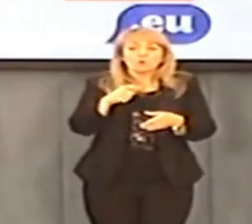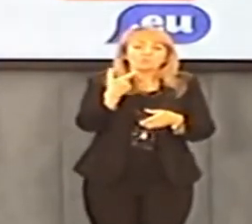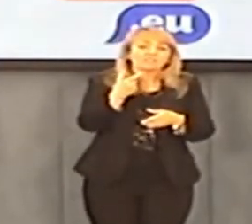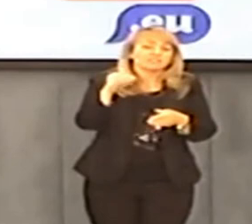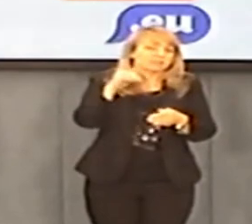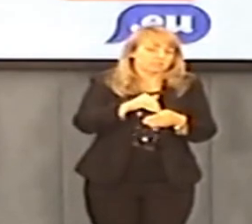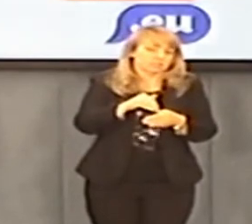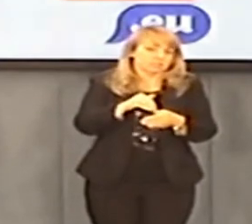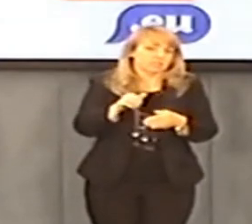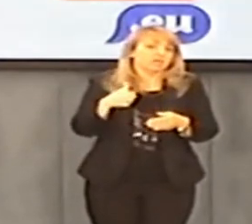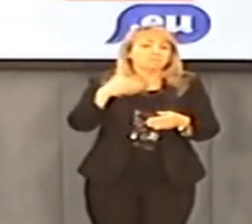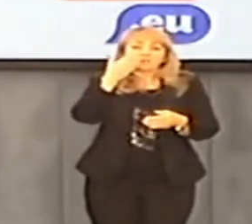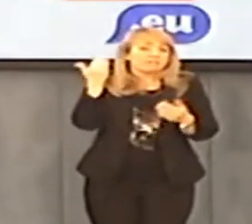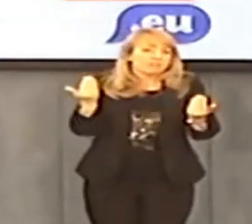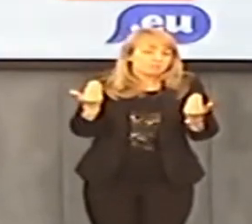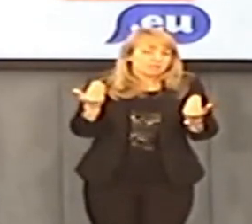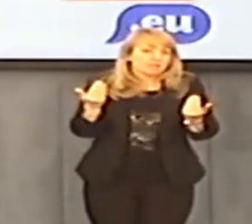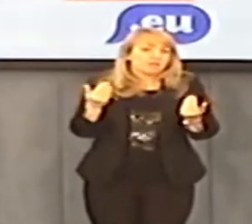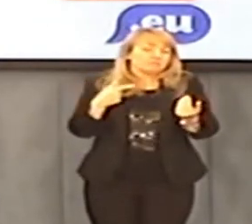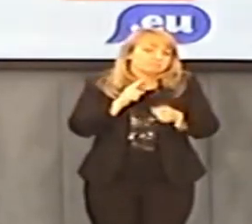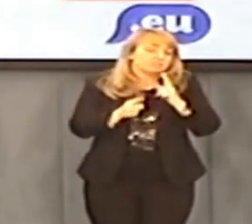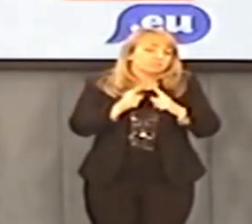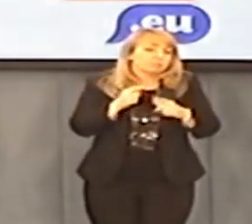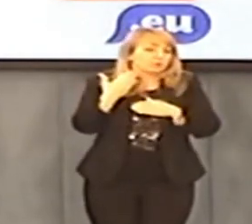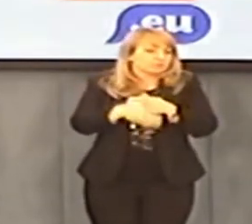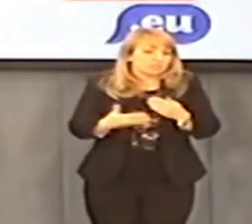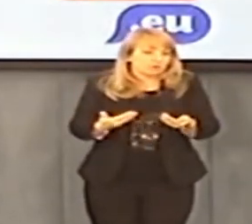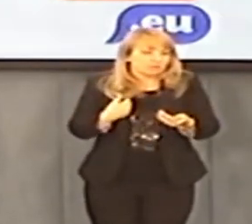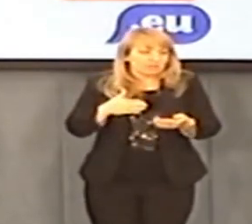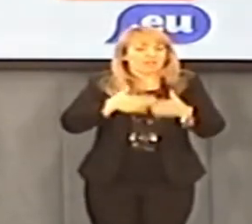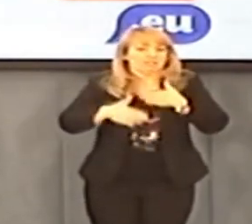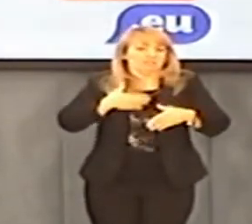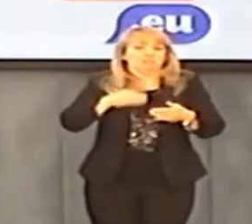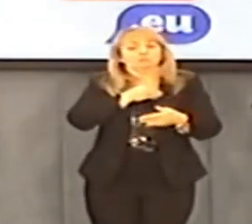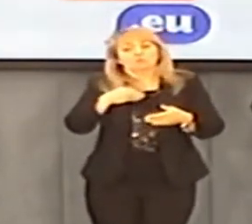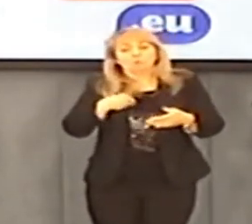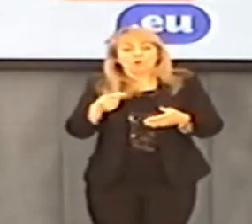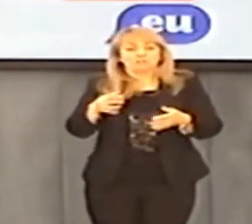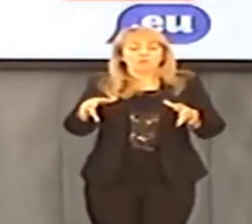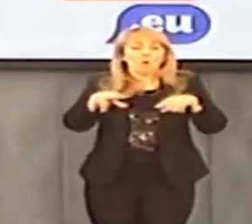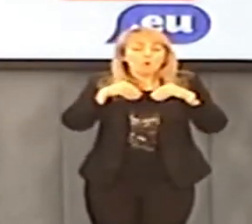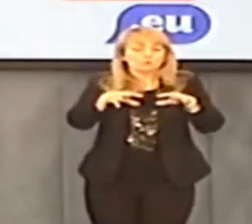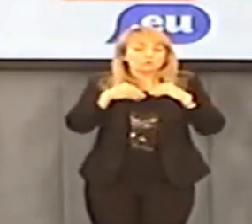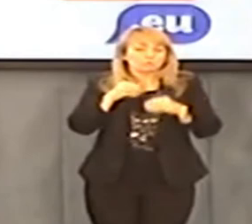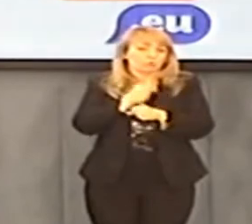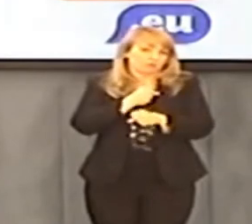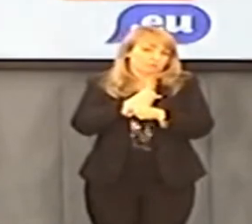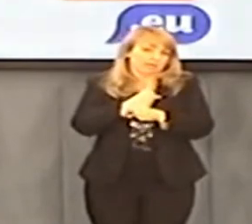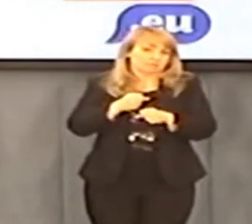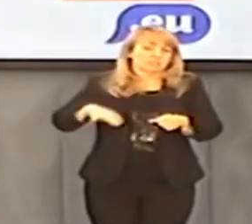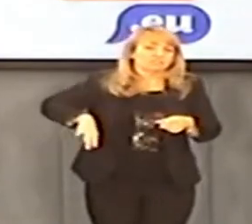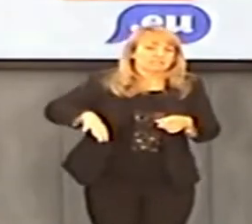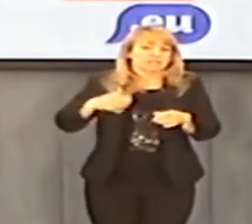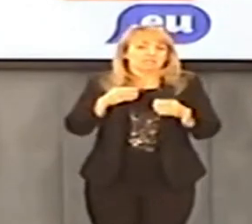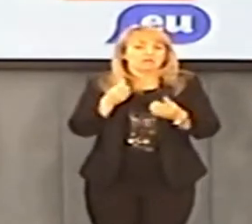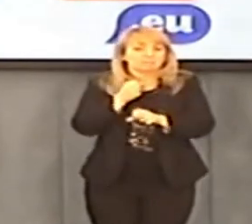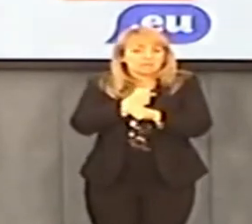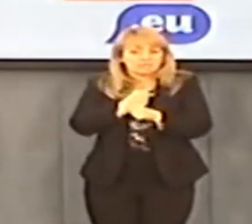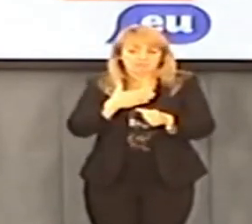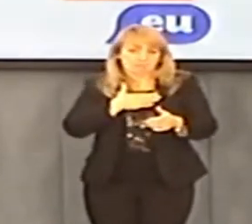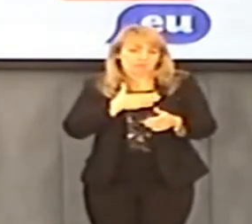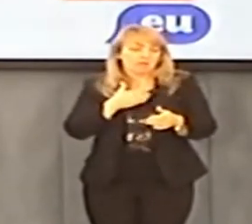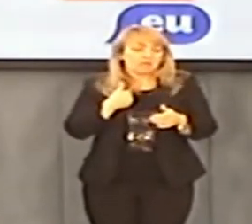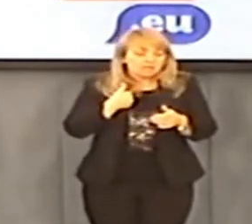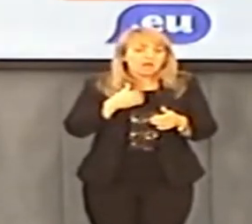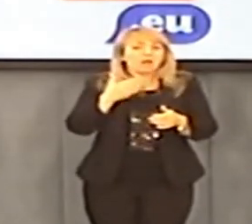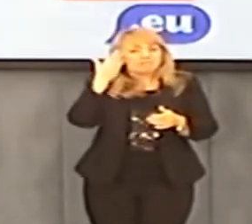200 tysięcy, to się zaraz szybko zakończy. Ja się oczywiście cieszę, że Polacy wyjeżdżają, dostają pracę w Wielkiej Brytanii,